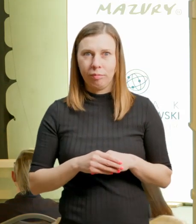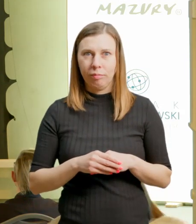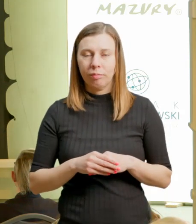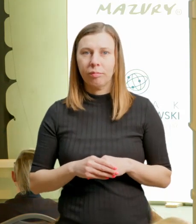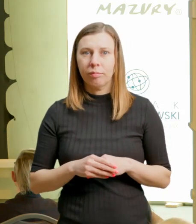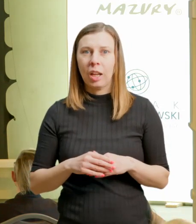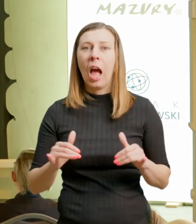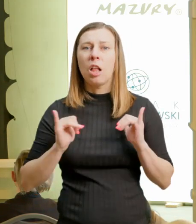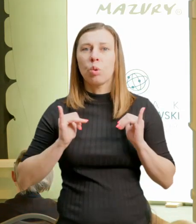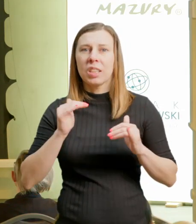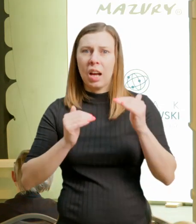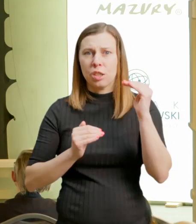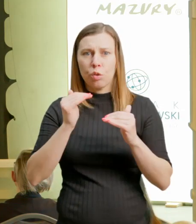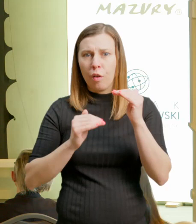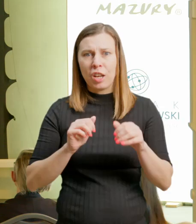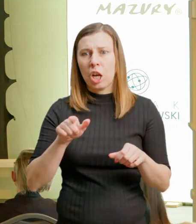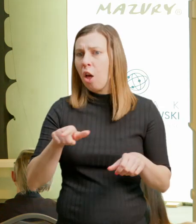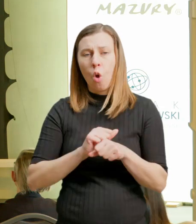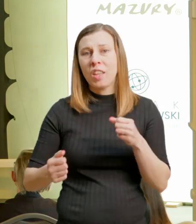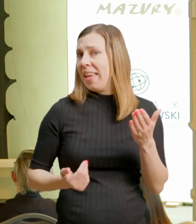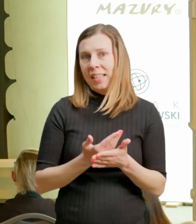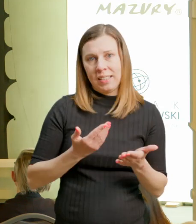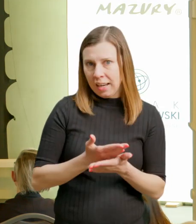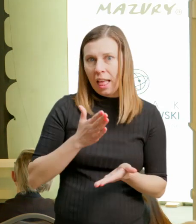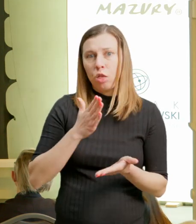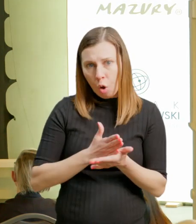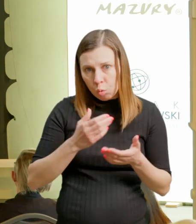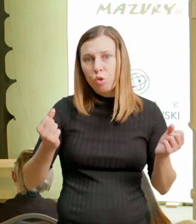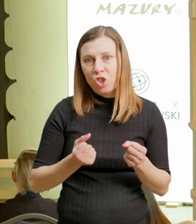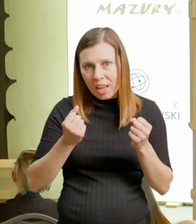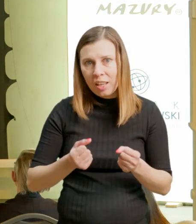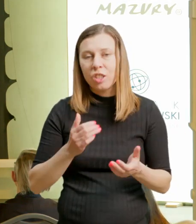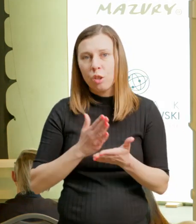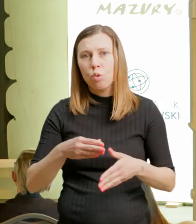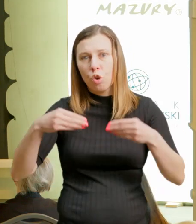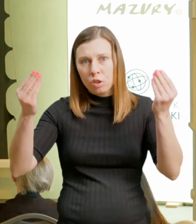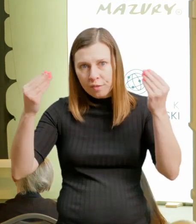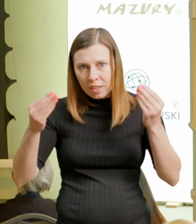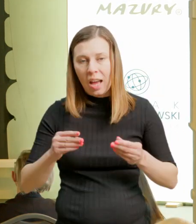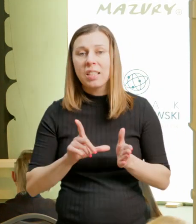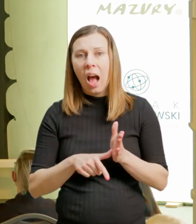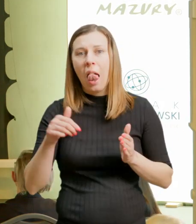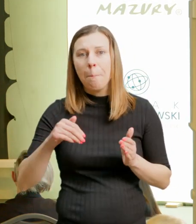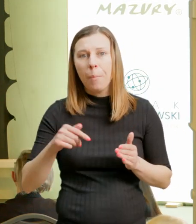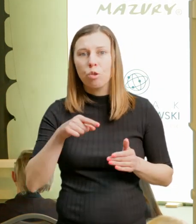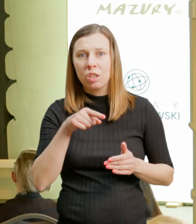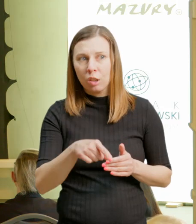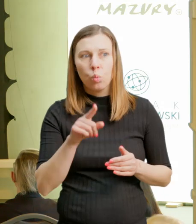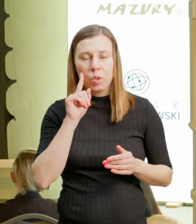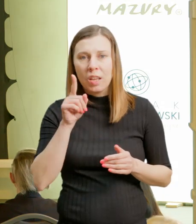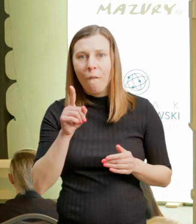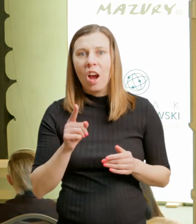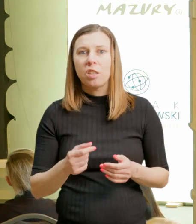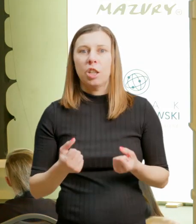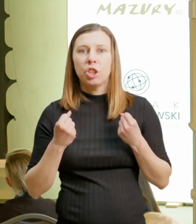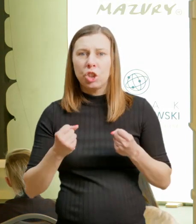zrównoważonej można zidentyfikować pewien silną taką potrzebę slow turizmu. Slow turizmu od